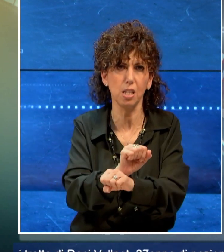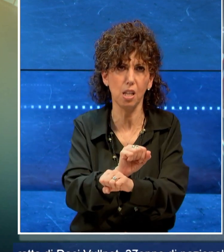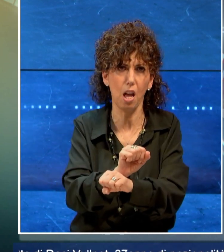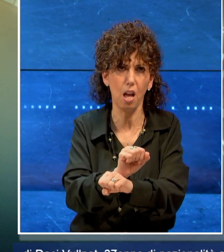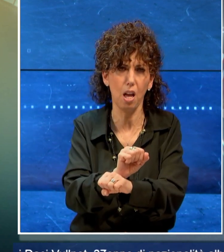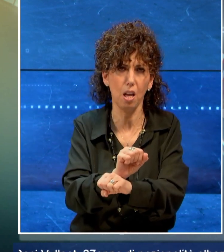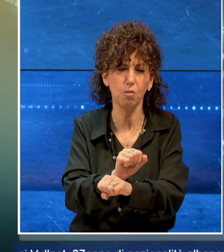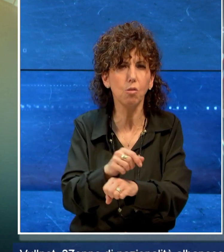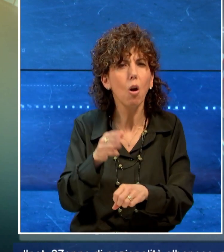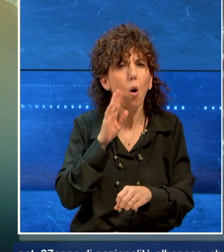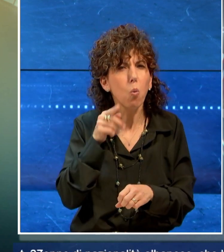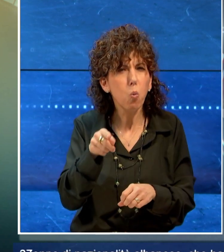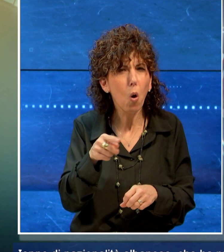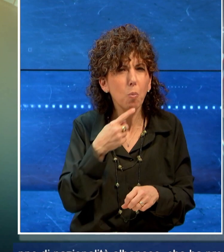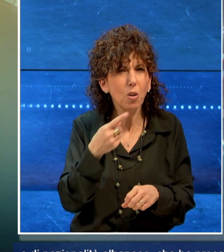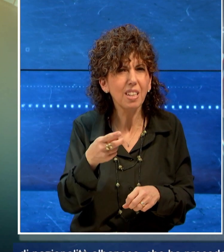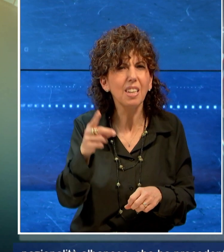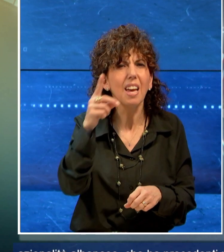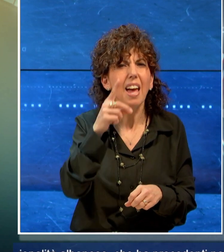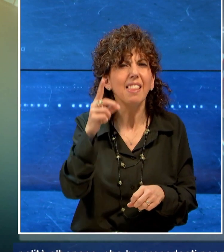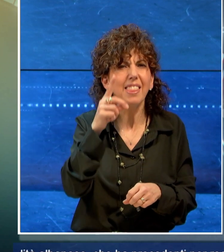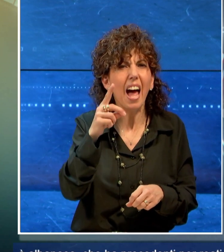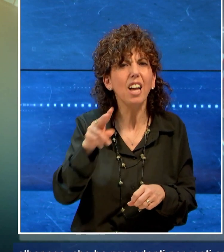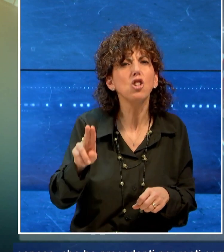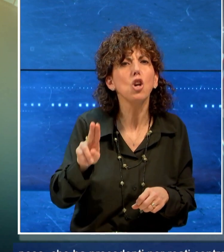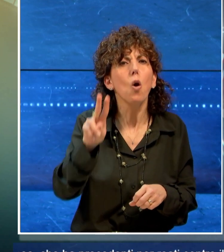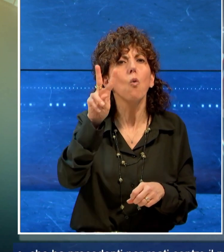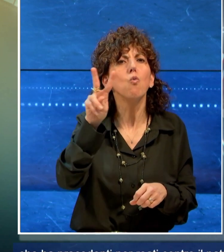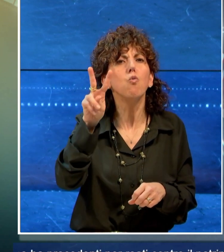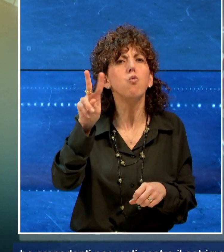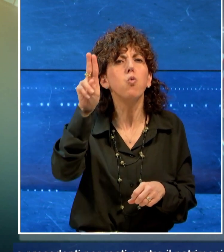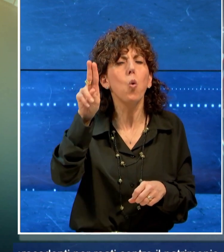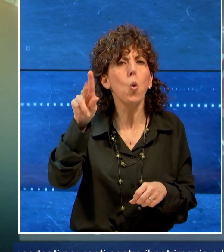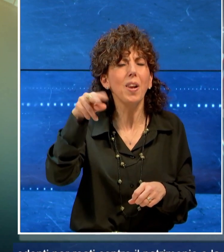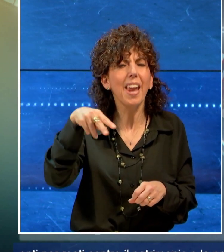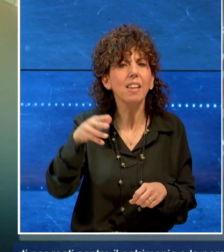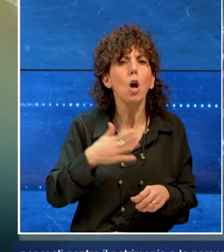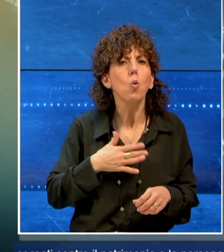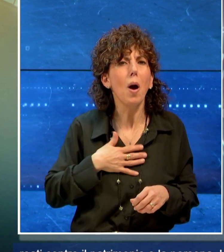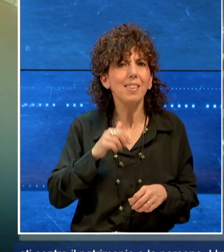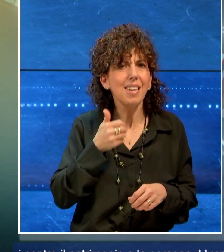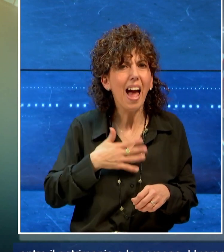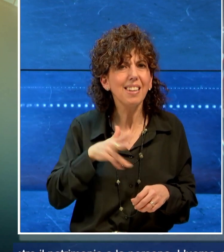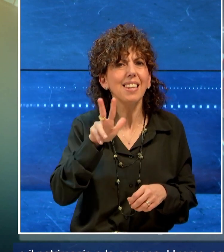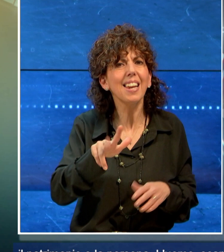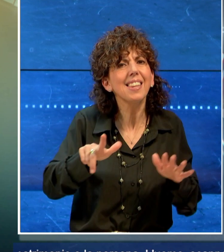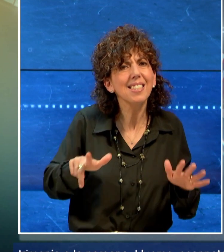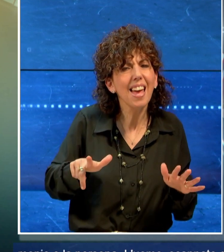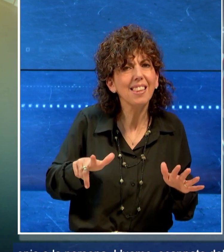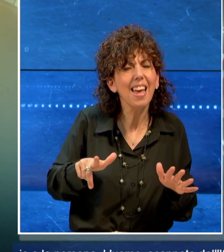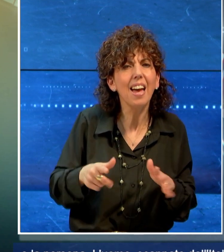si tratta di Daci Vulnet 37enne di